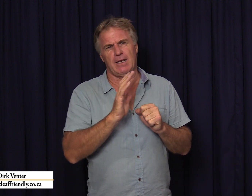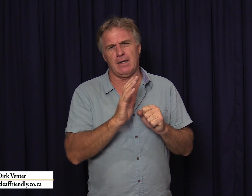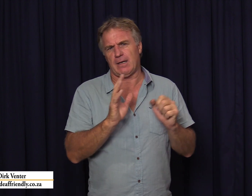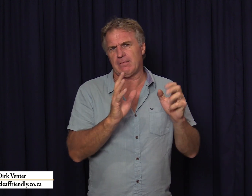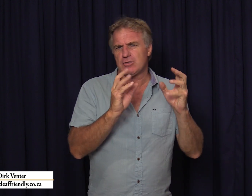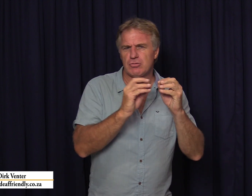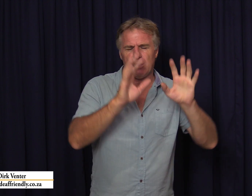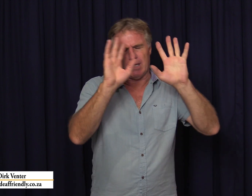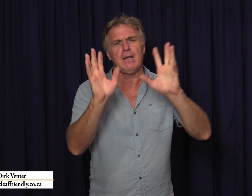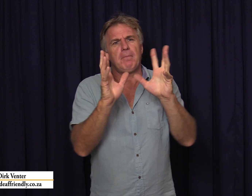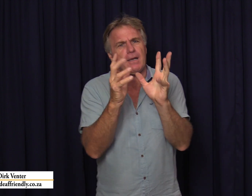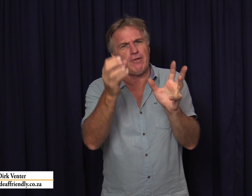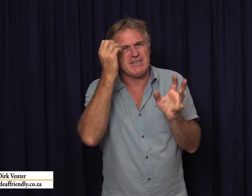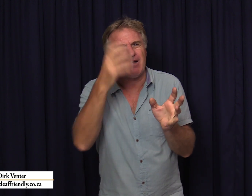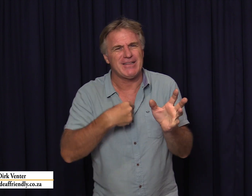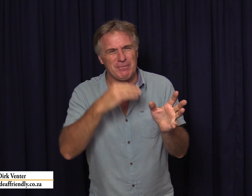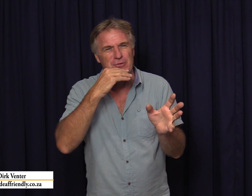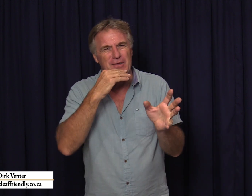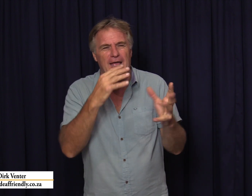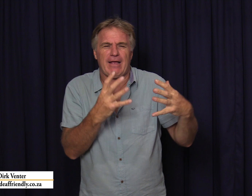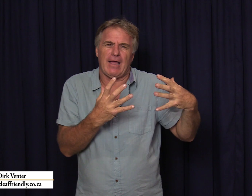ek wil al soe oké maar jy verstaan wat ek bedoel nee, ek